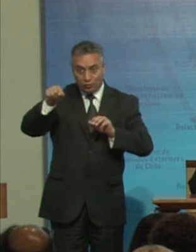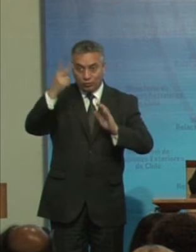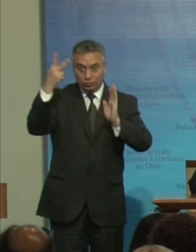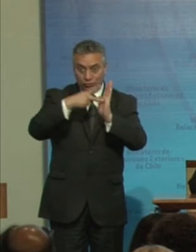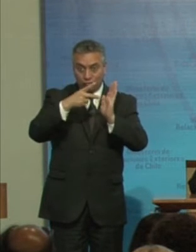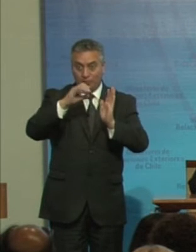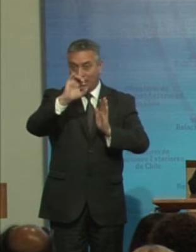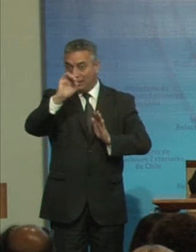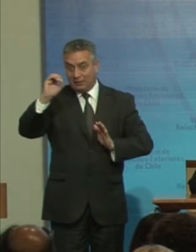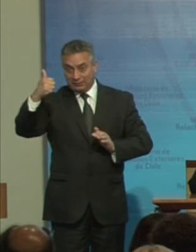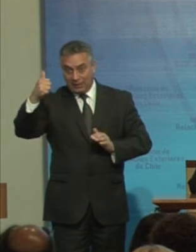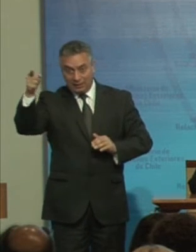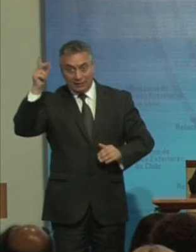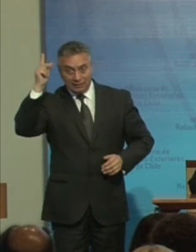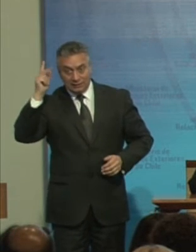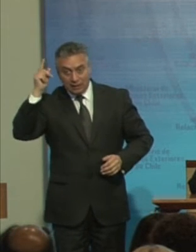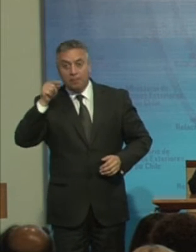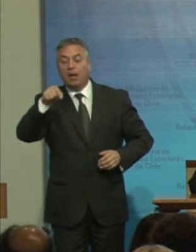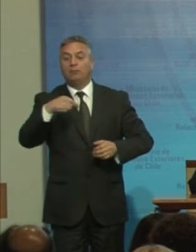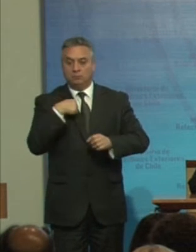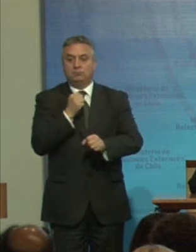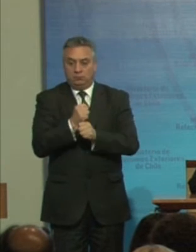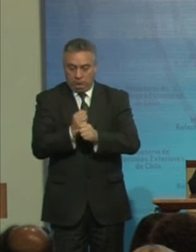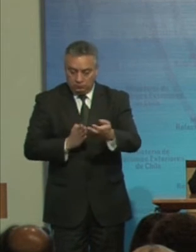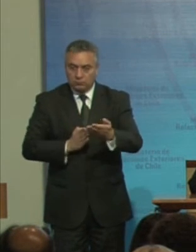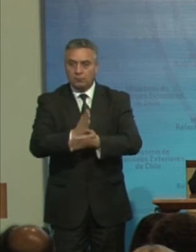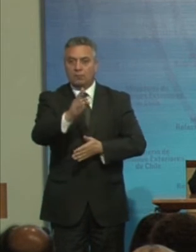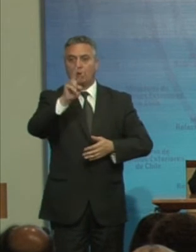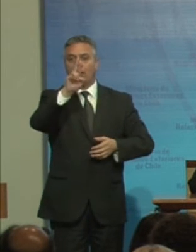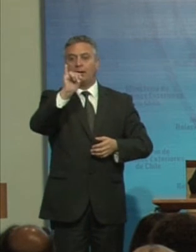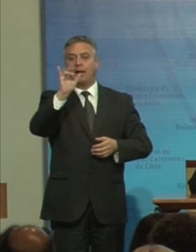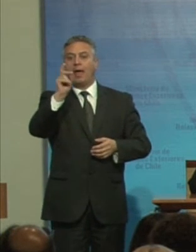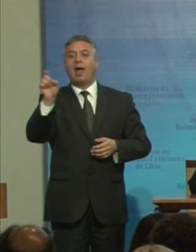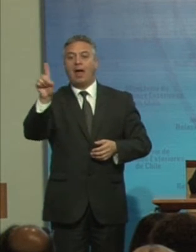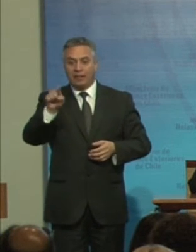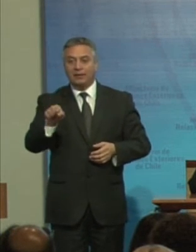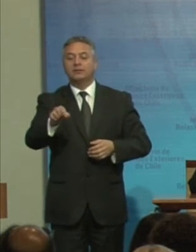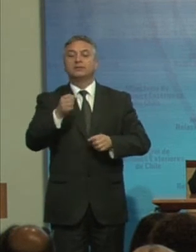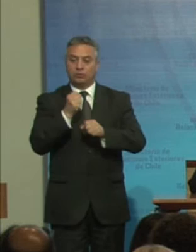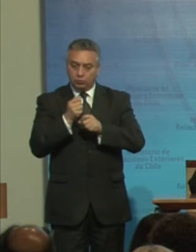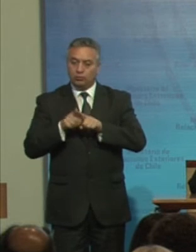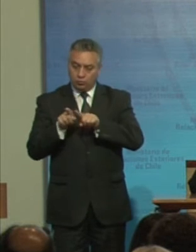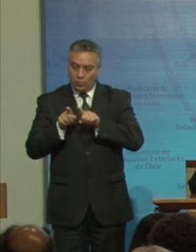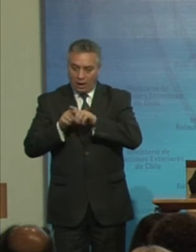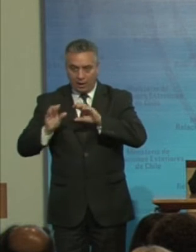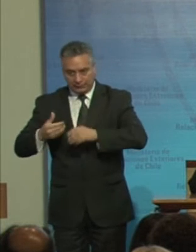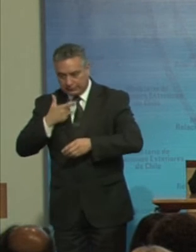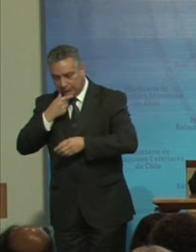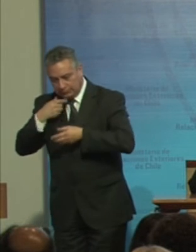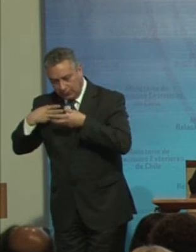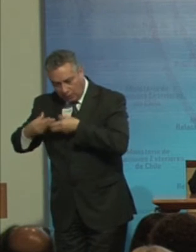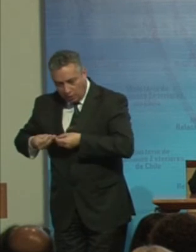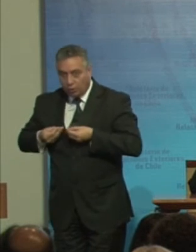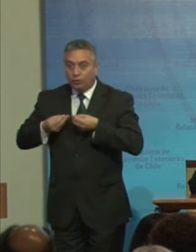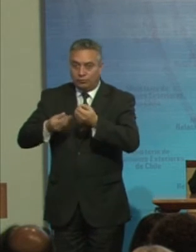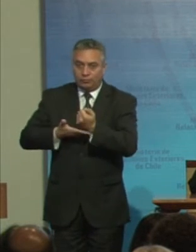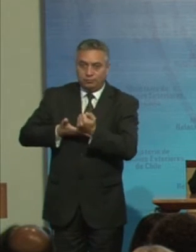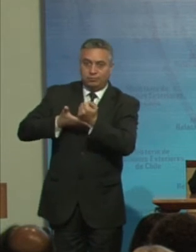Iniciamos Como RIADIS Un trabajo Muy intenso Para contribuir A su ratificación En